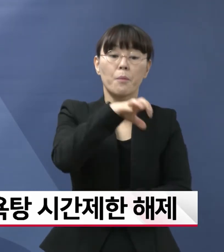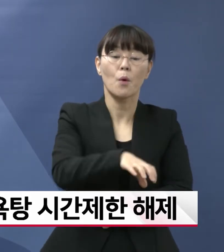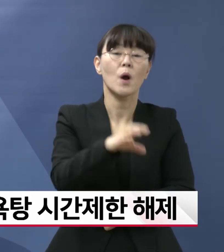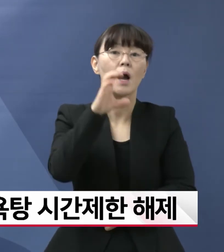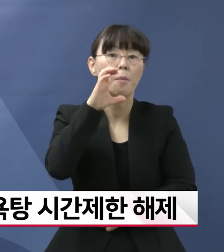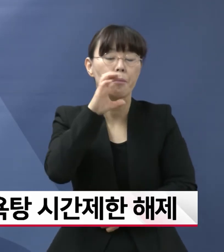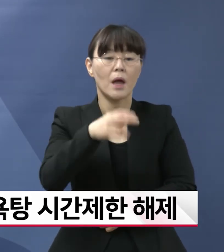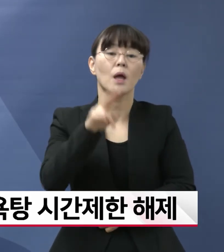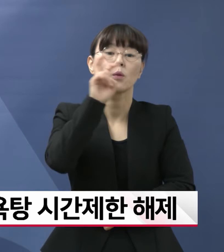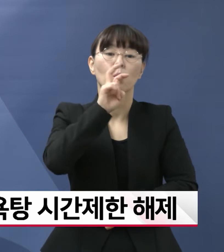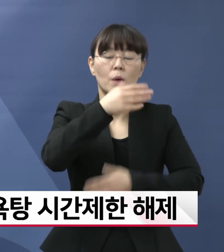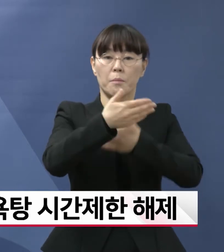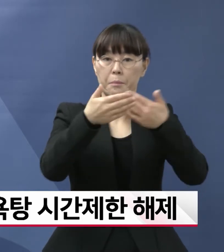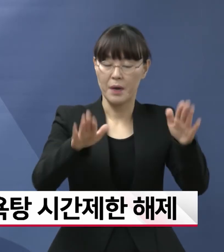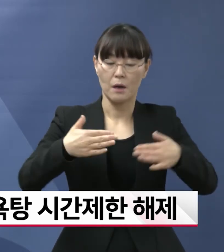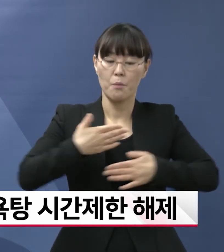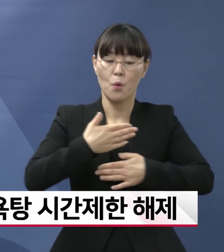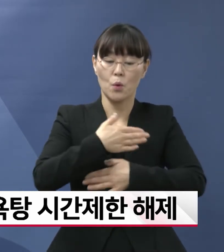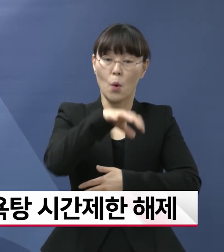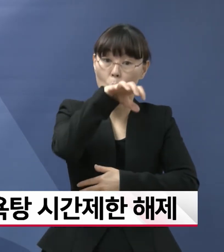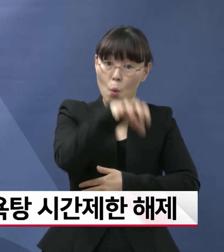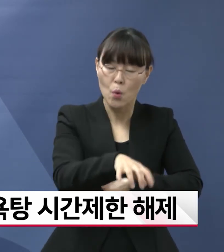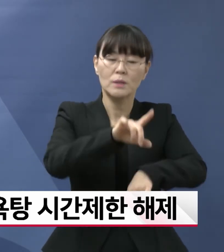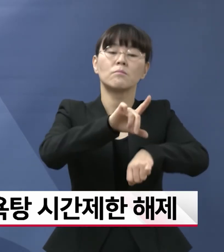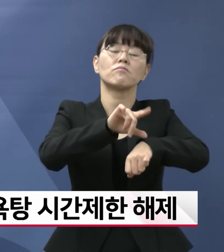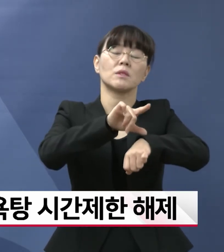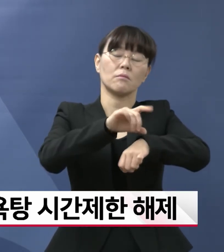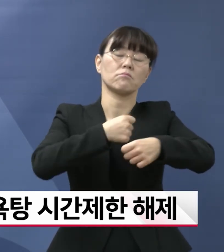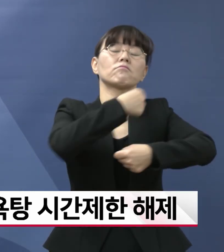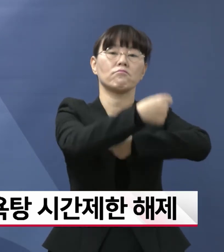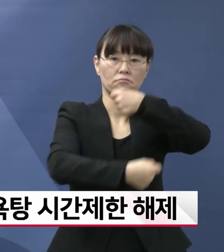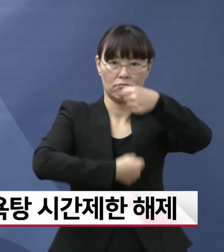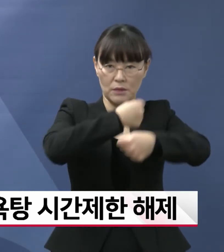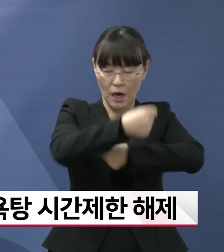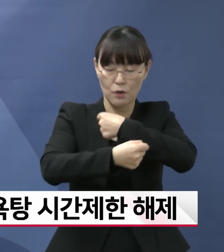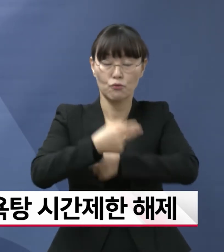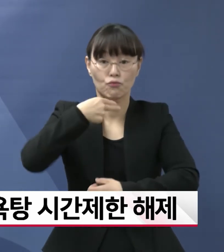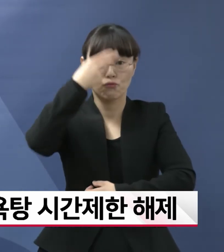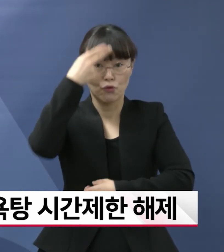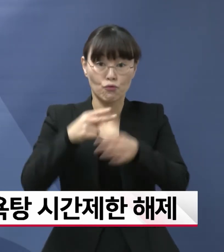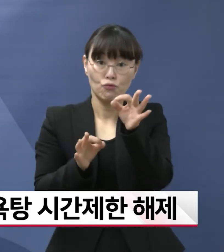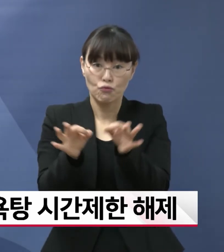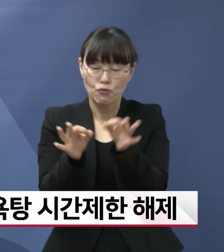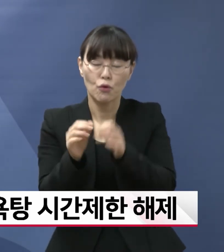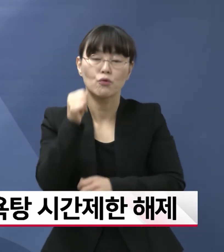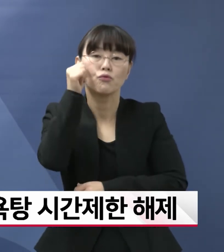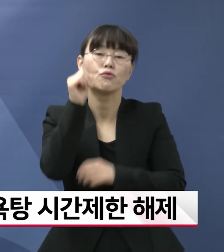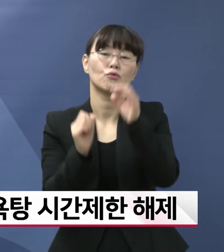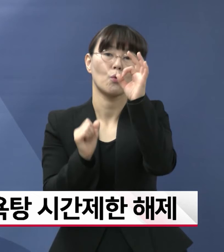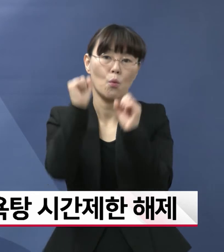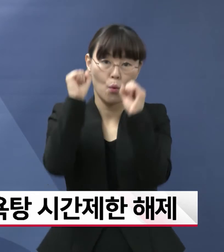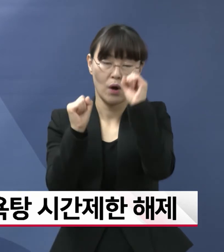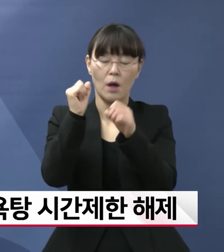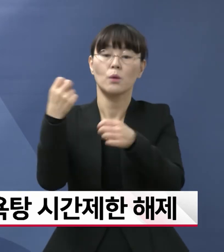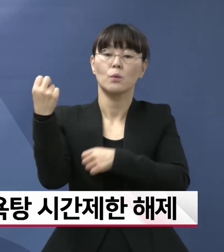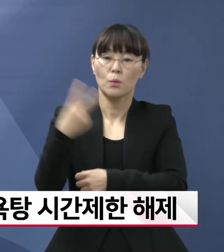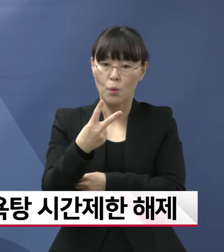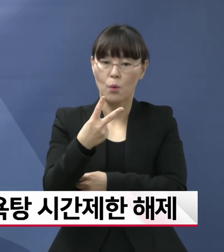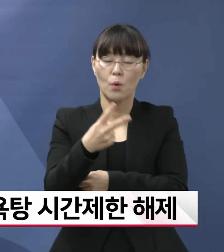카페, 노래연습장, 목욕장, 업원 시간 제한을 해제하고 유흥시설, 콜라텍, 무도장 등은